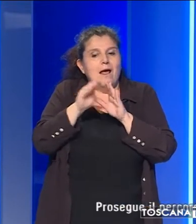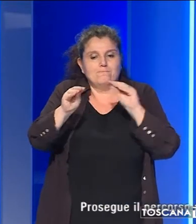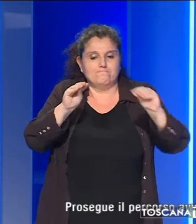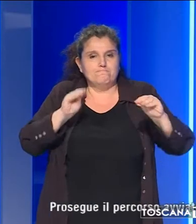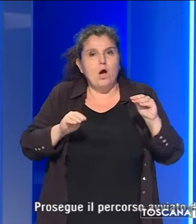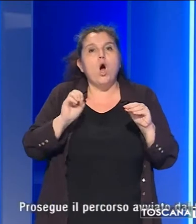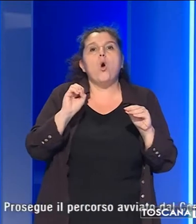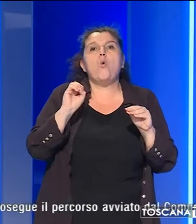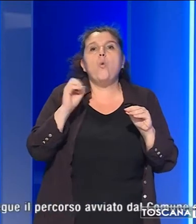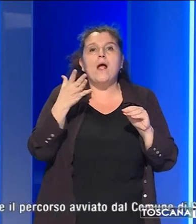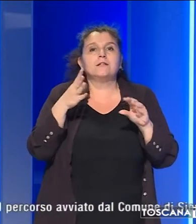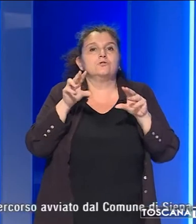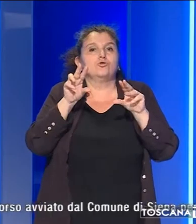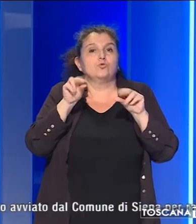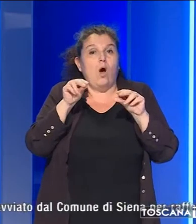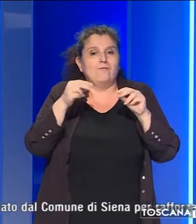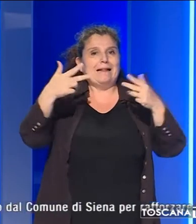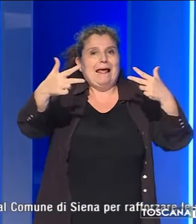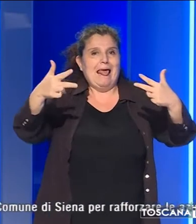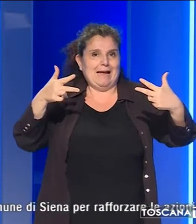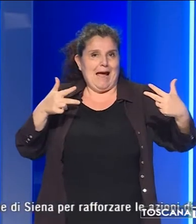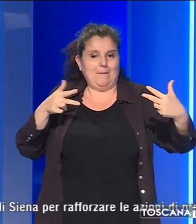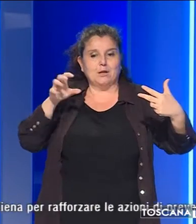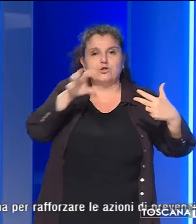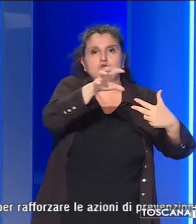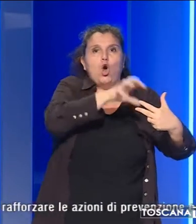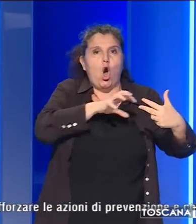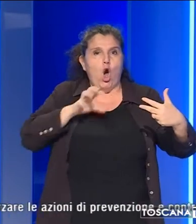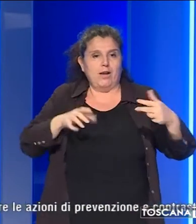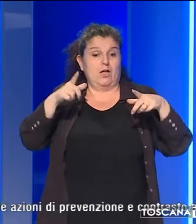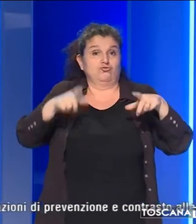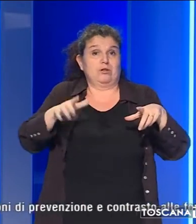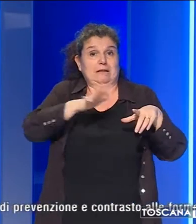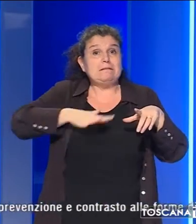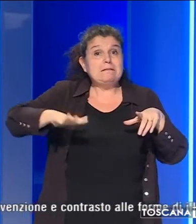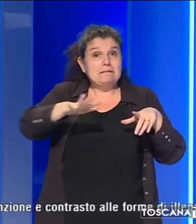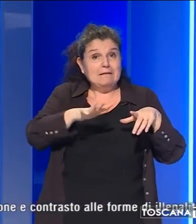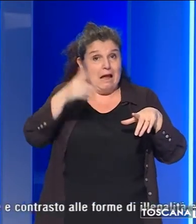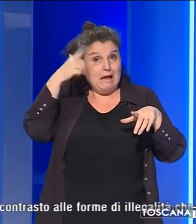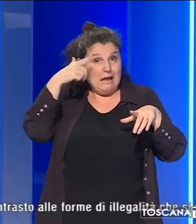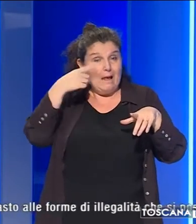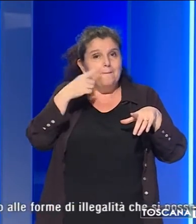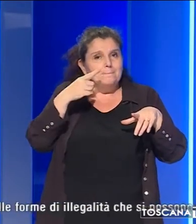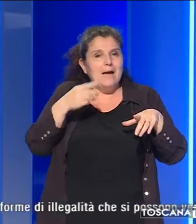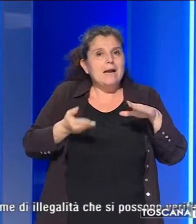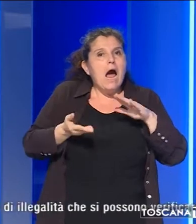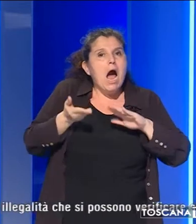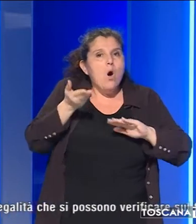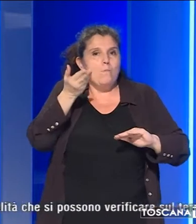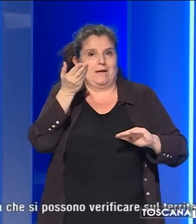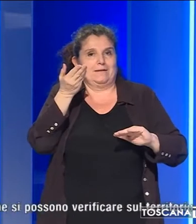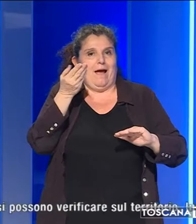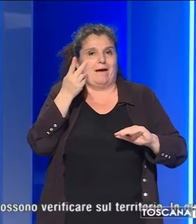15 nuove telecamere in varie zone della città per accrescere il sistema di